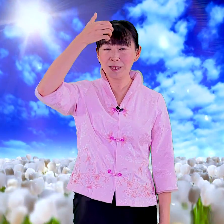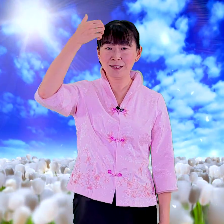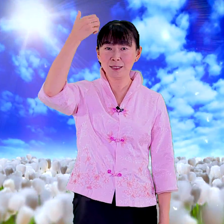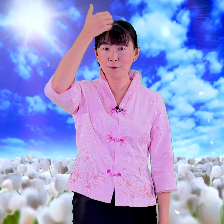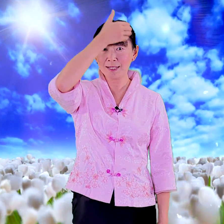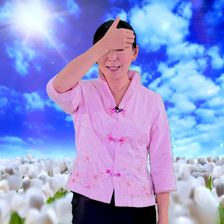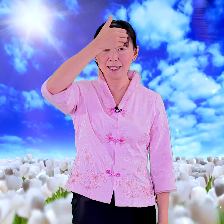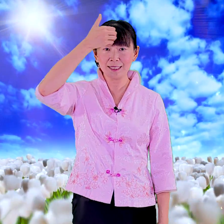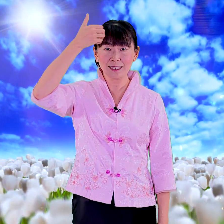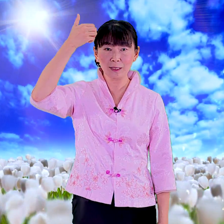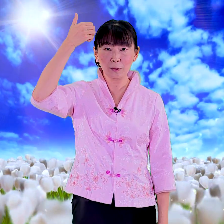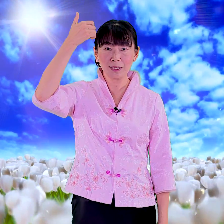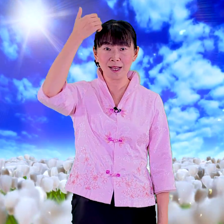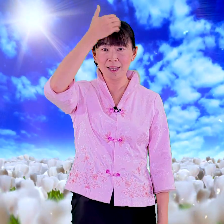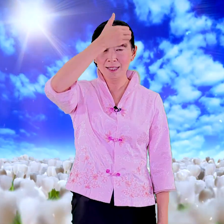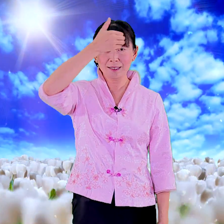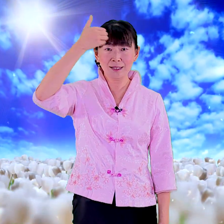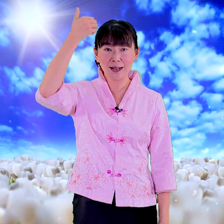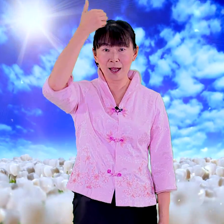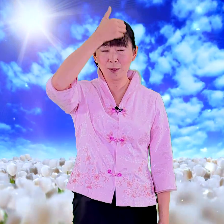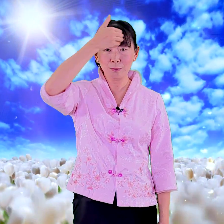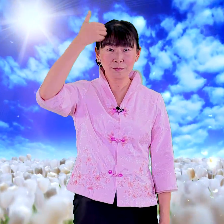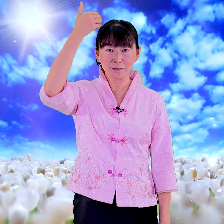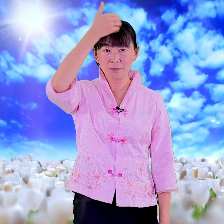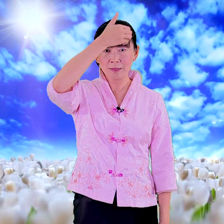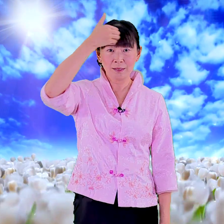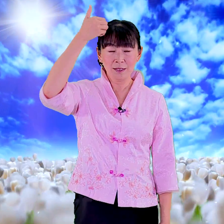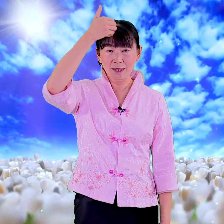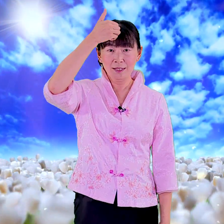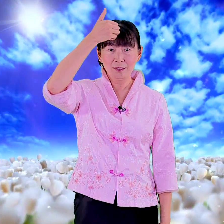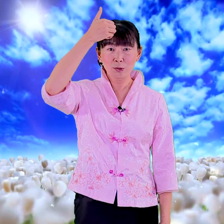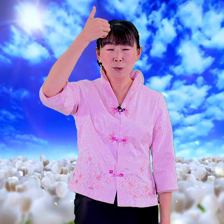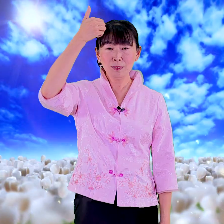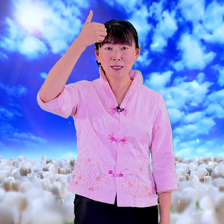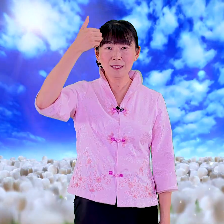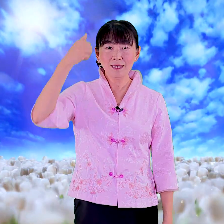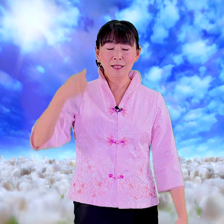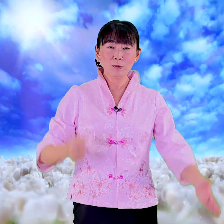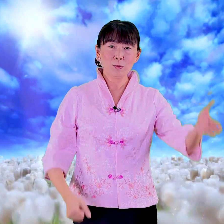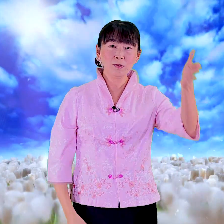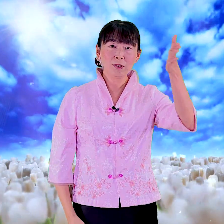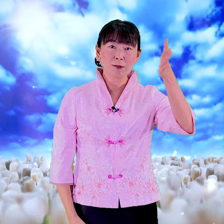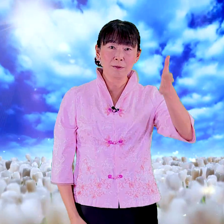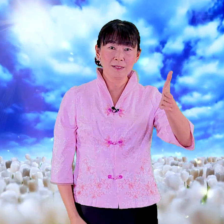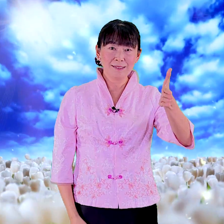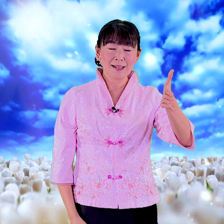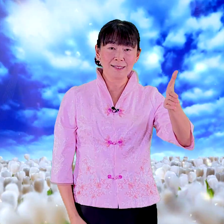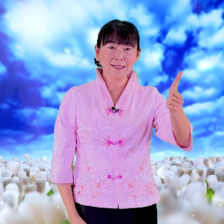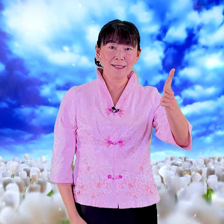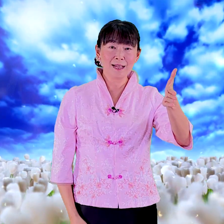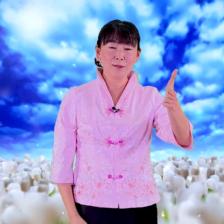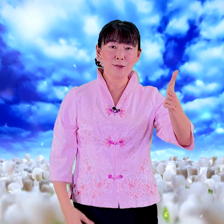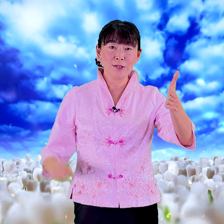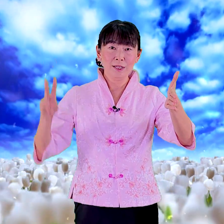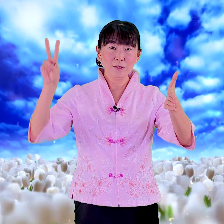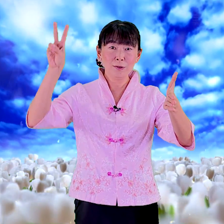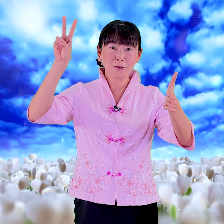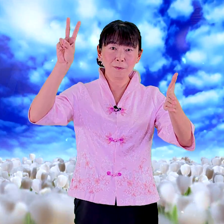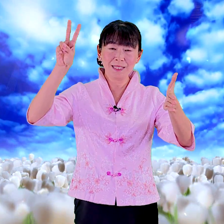的意思放在这个额头上这是劳中呢左手掌心向右右手笔